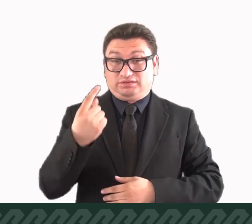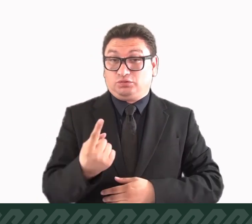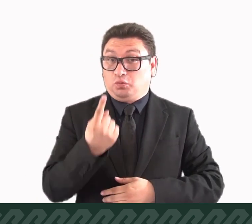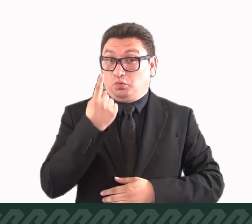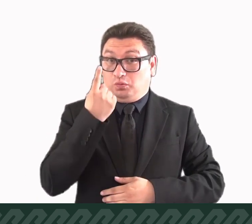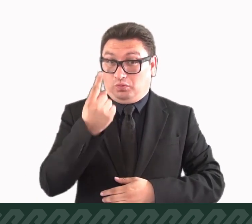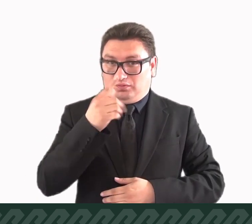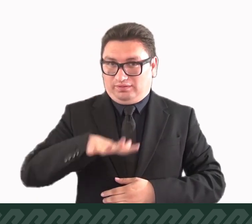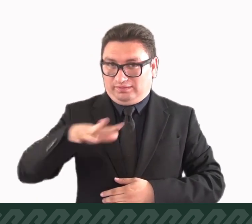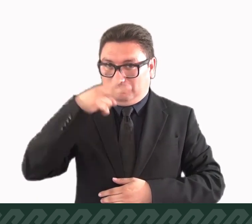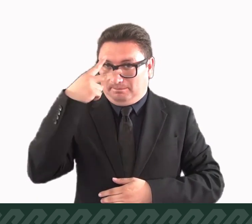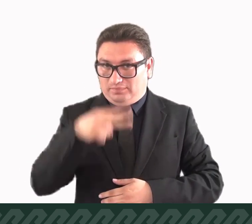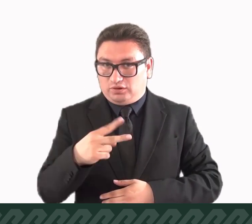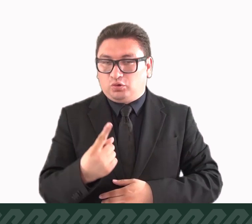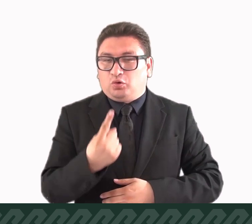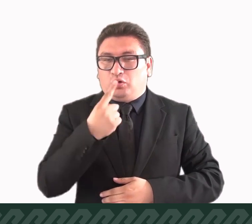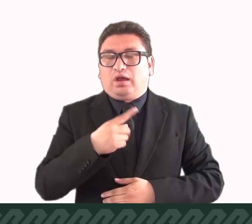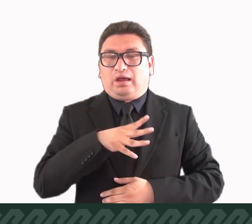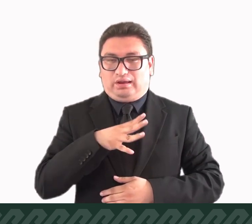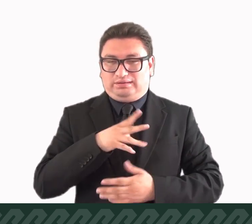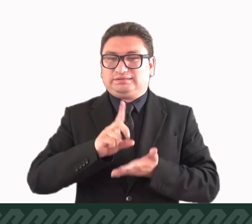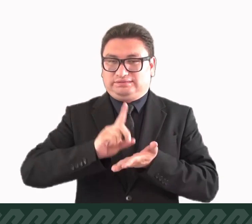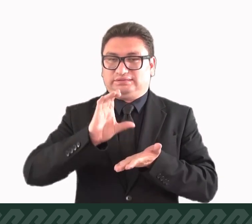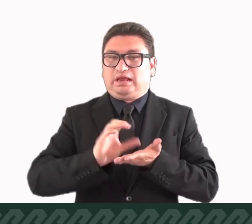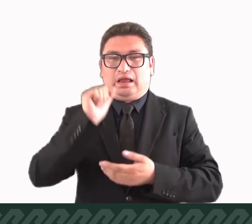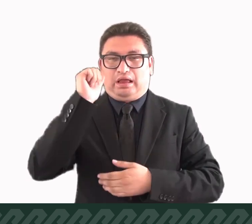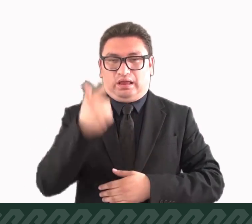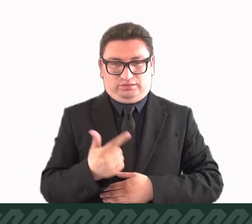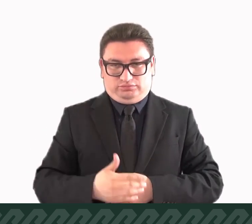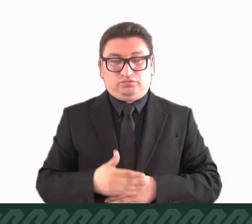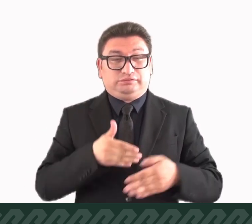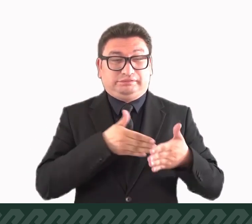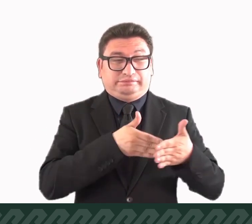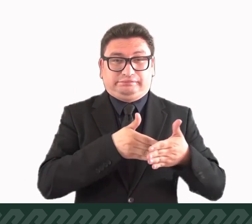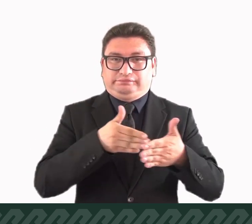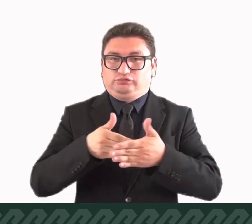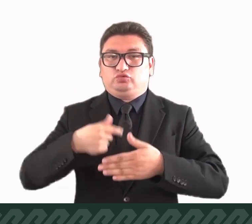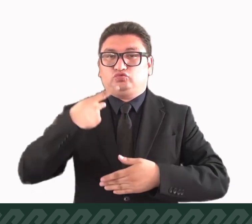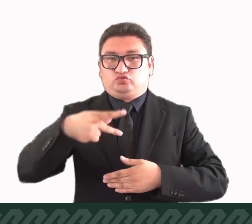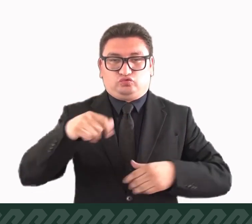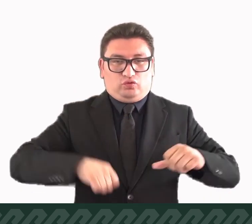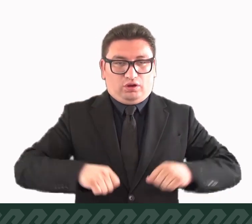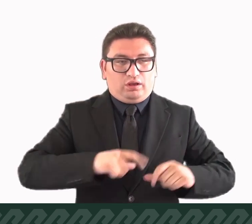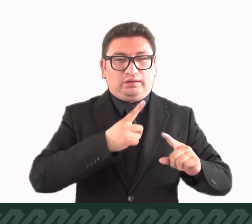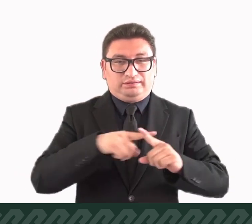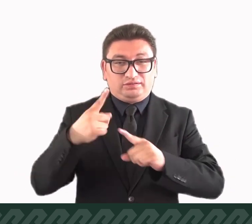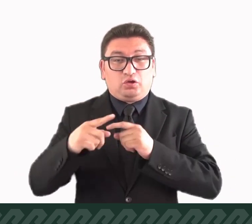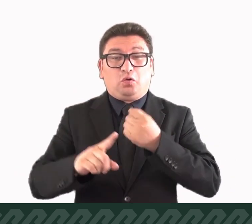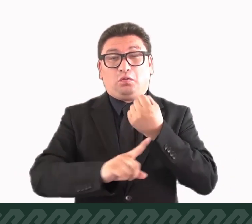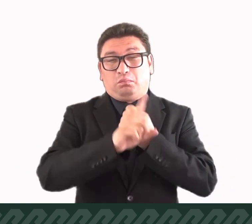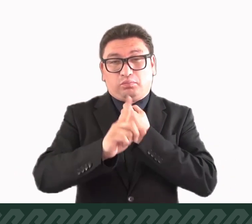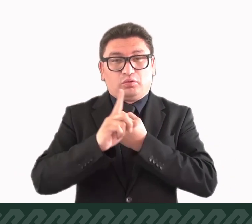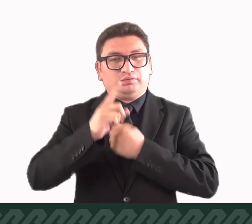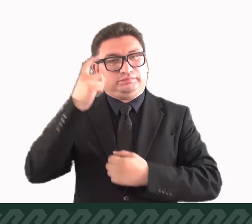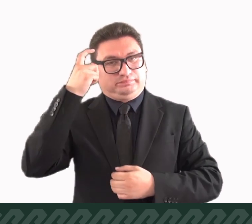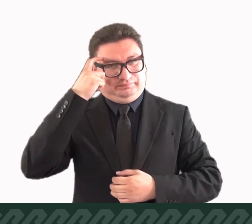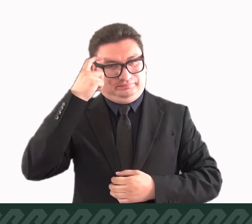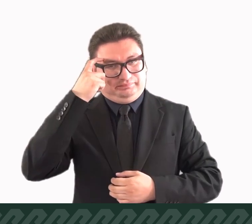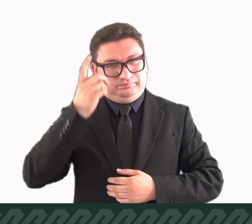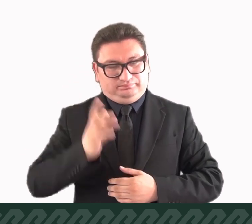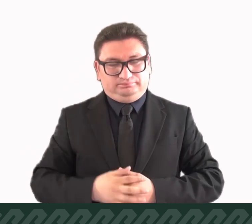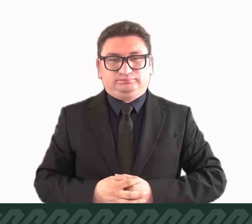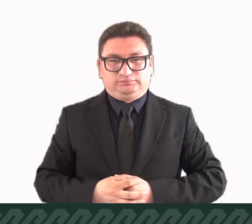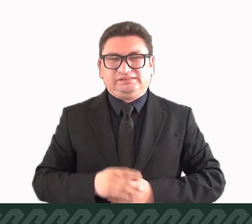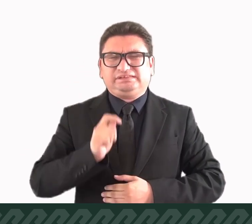seis personas en México tiene alguna discapacidad, limitación en sus actividades, problema o